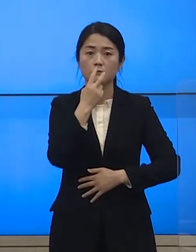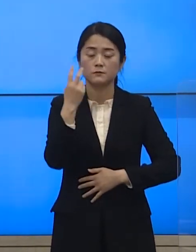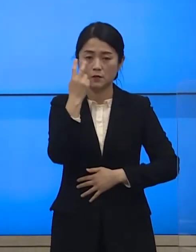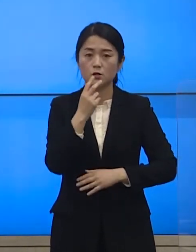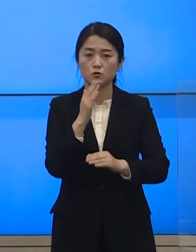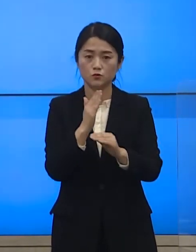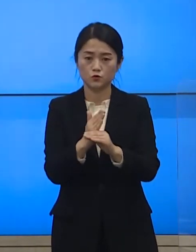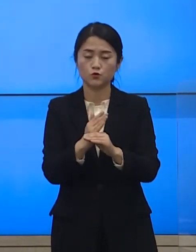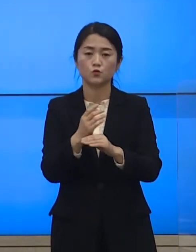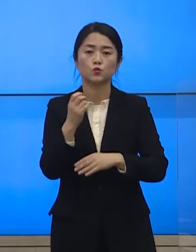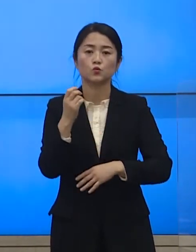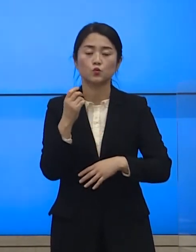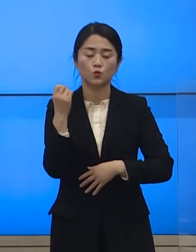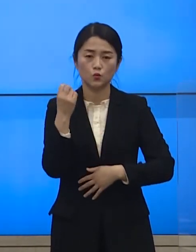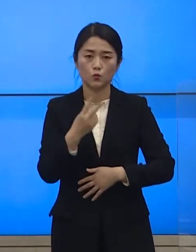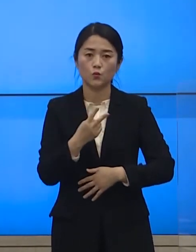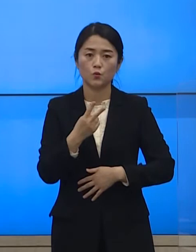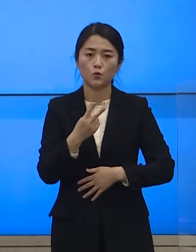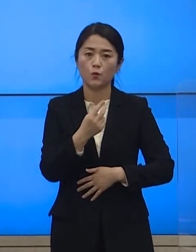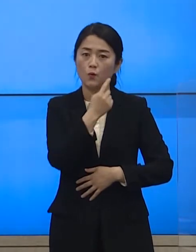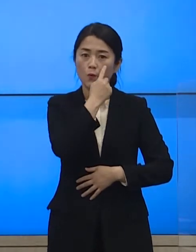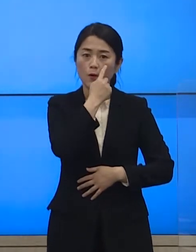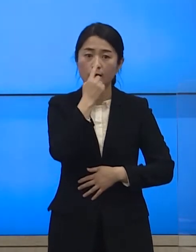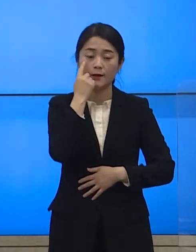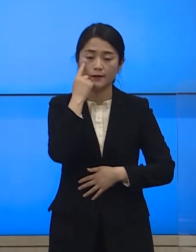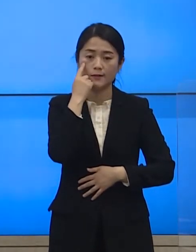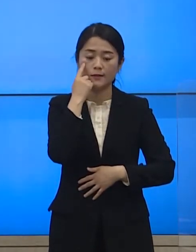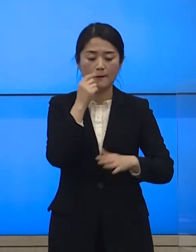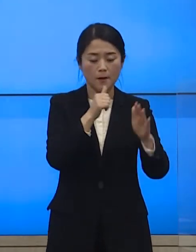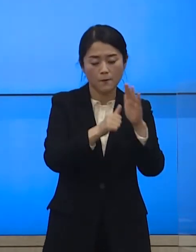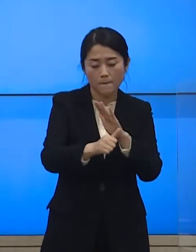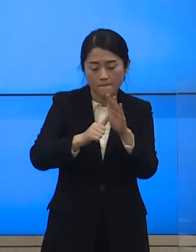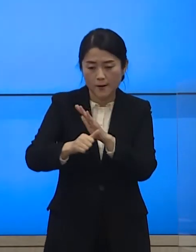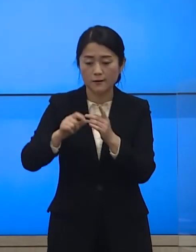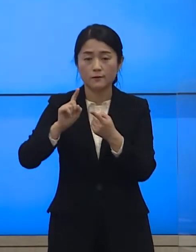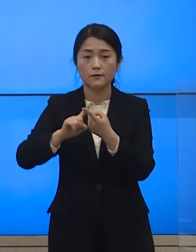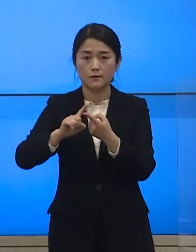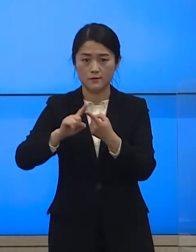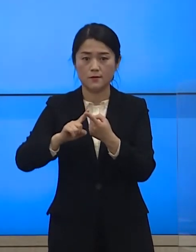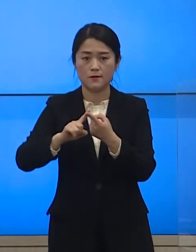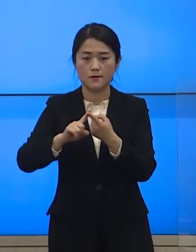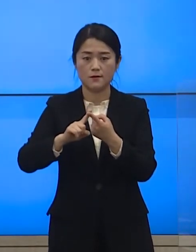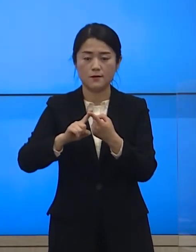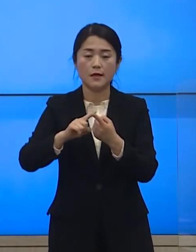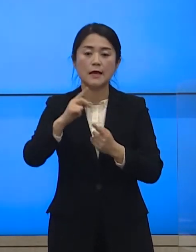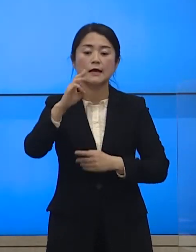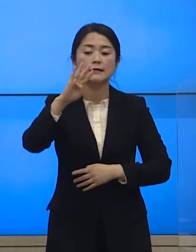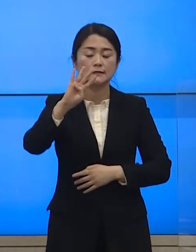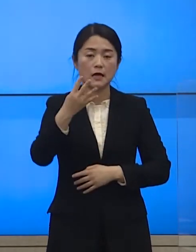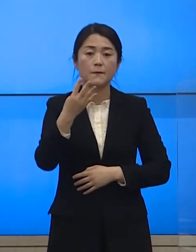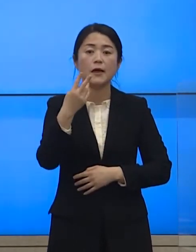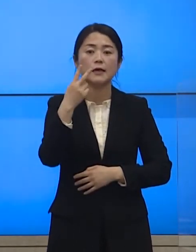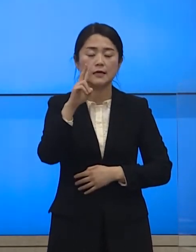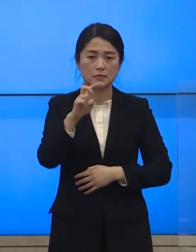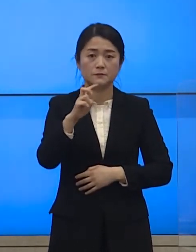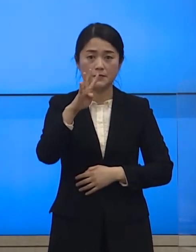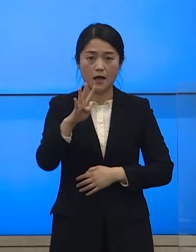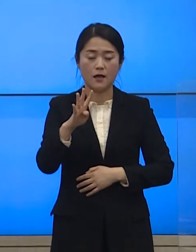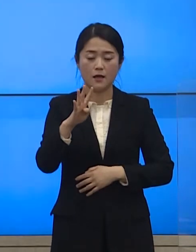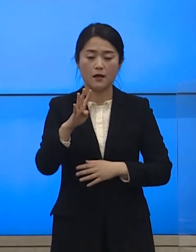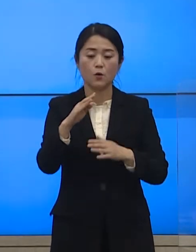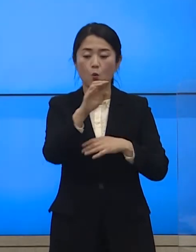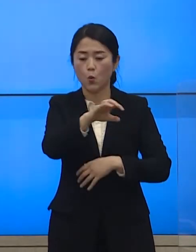있으며 이를 통해 확인된 이동 동선에 대해 424건의 소독을